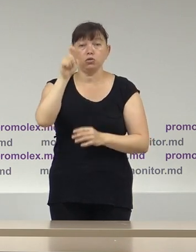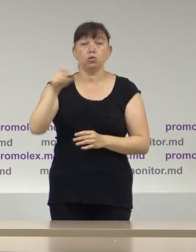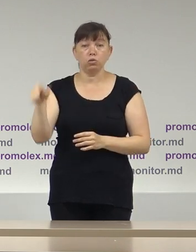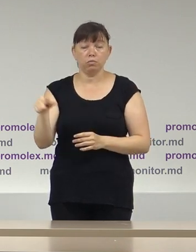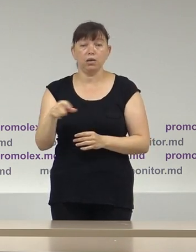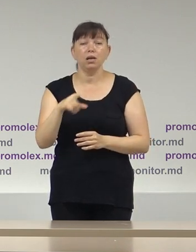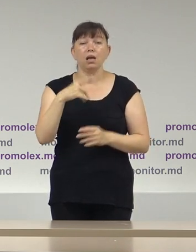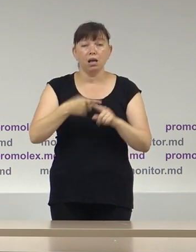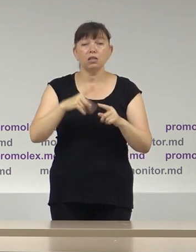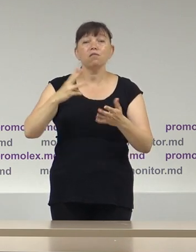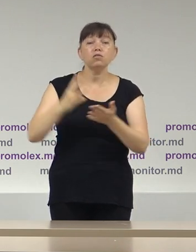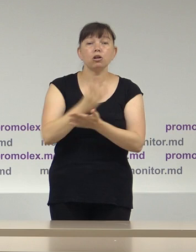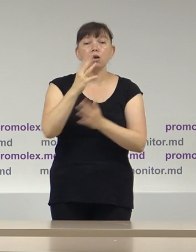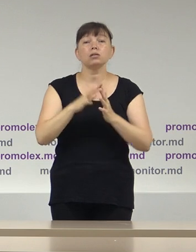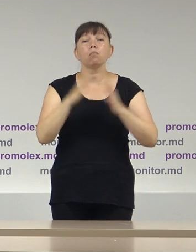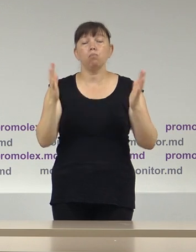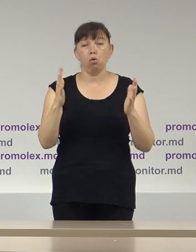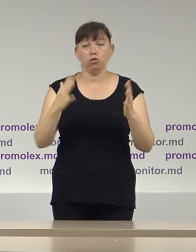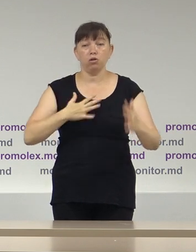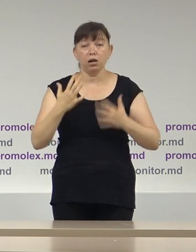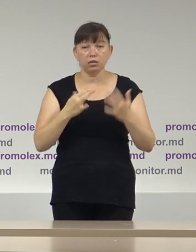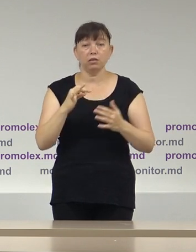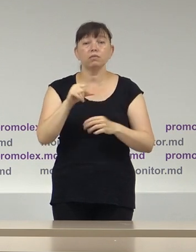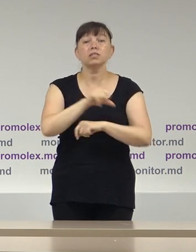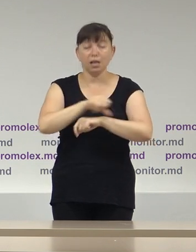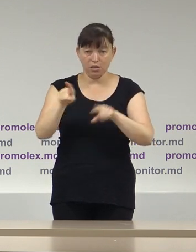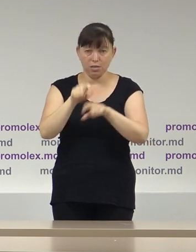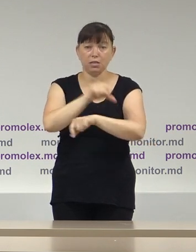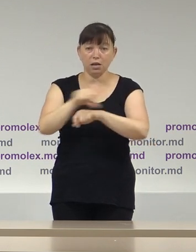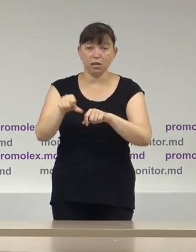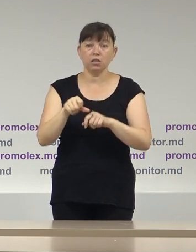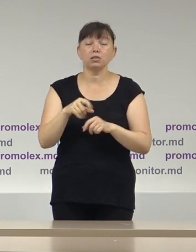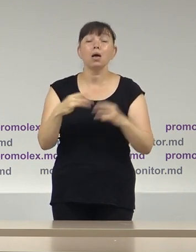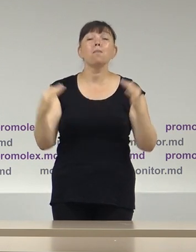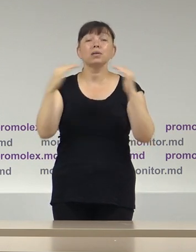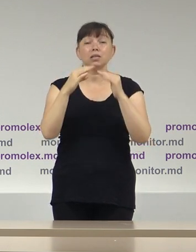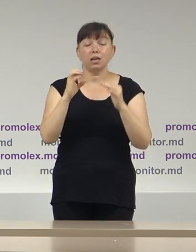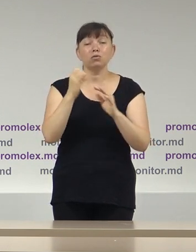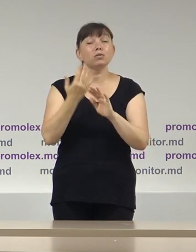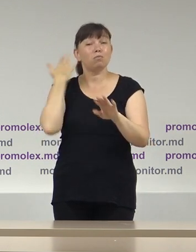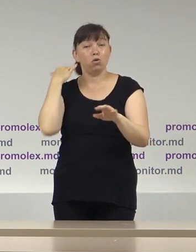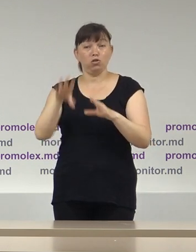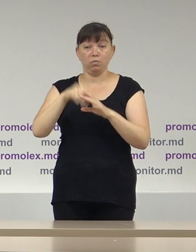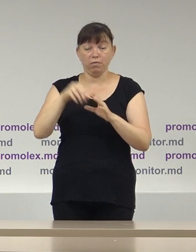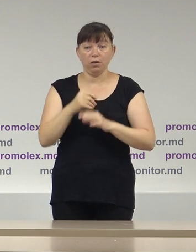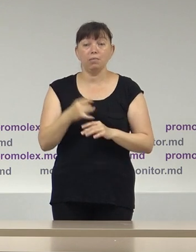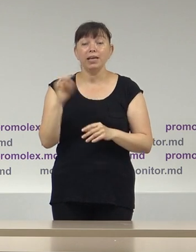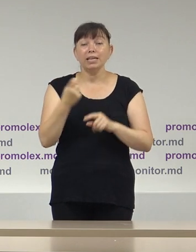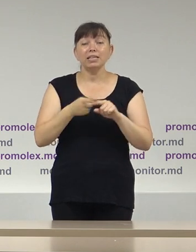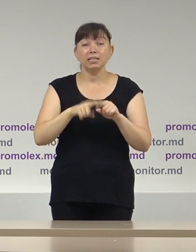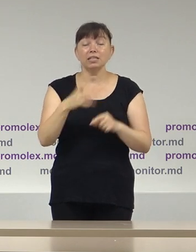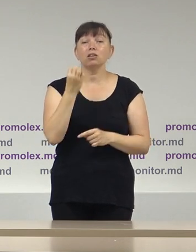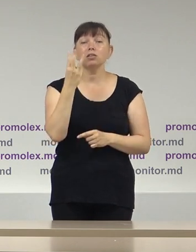adică de trei ori mai mult activism și peste hotare comparativ cu perioada precedentă. Dintre acestea, 13